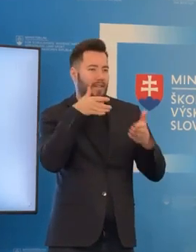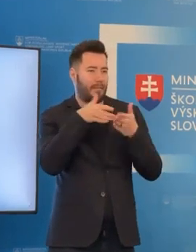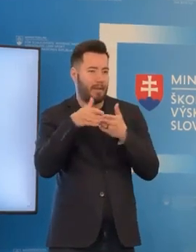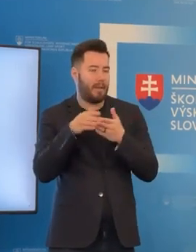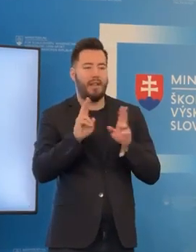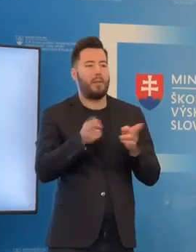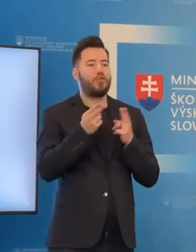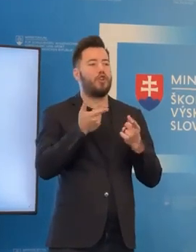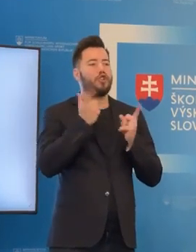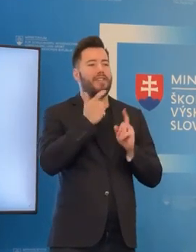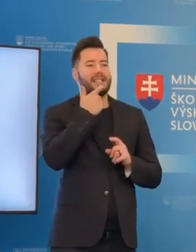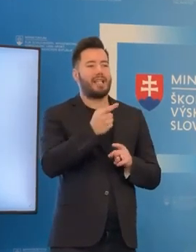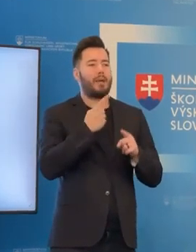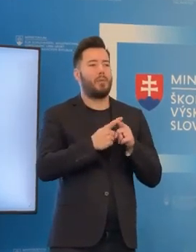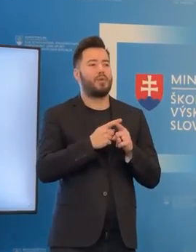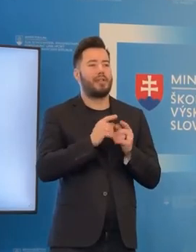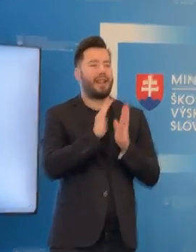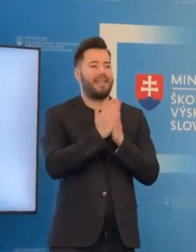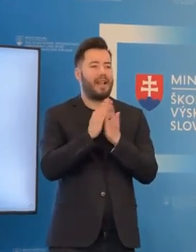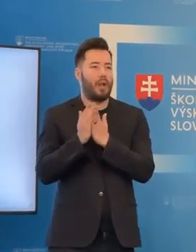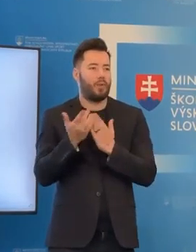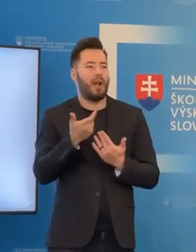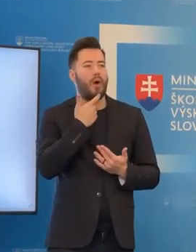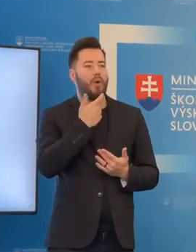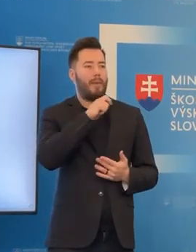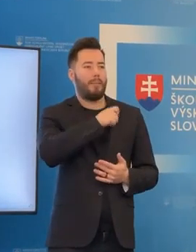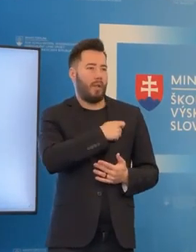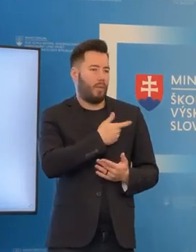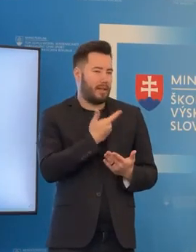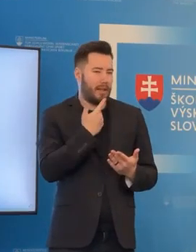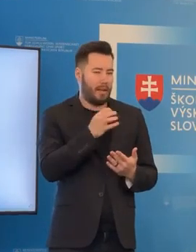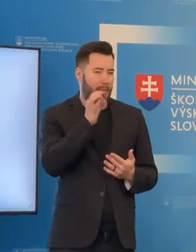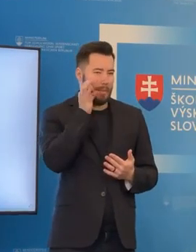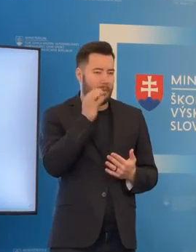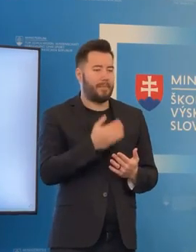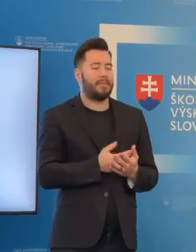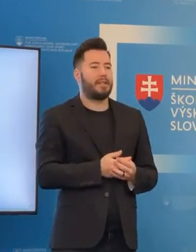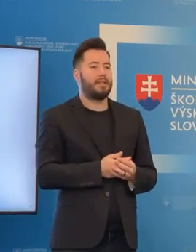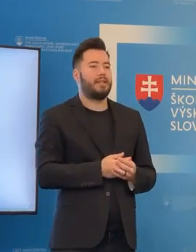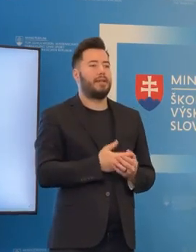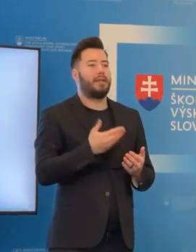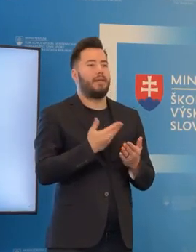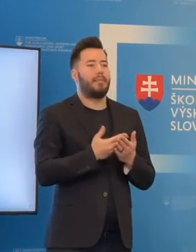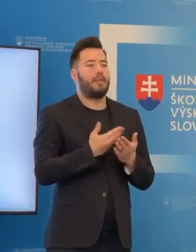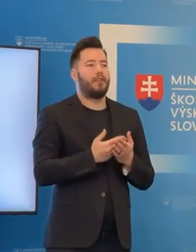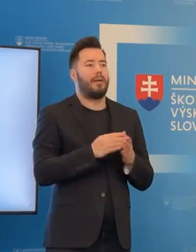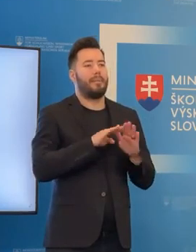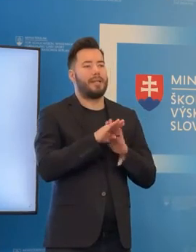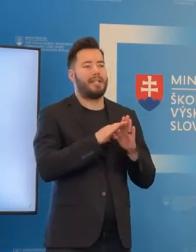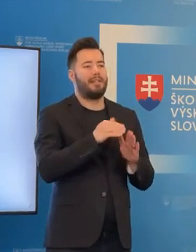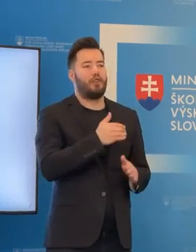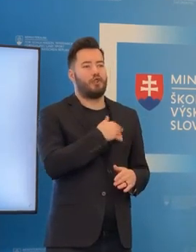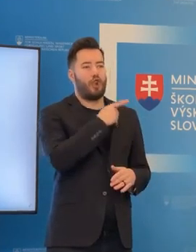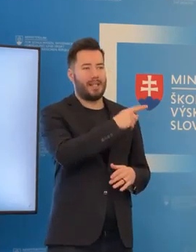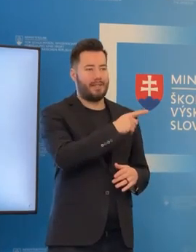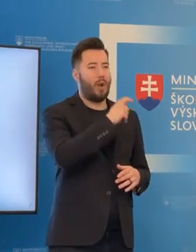literatúry, preto diskutujeme, ako môže prebehnúť tento akt. Ministerstvo školstva v Ukrajine pripravuje